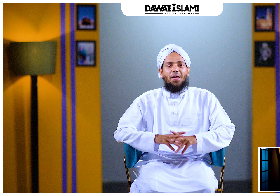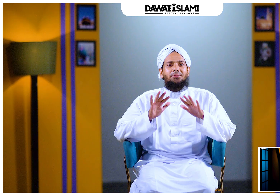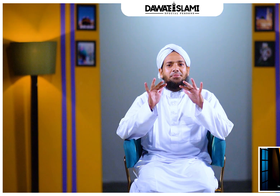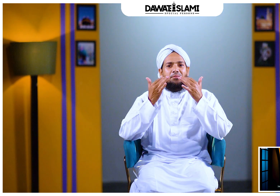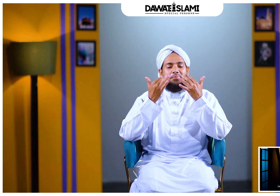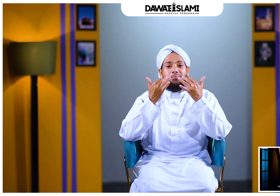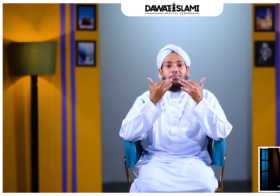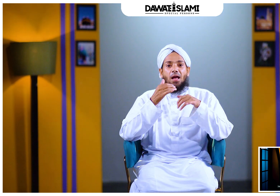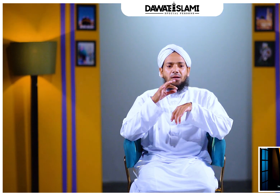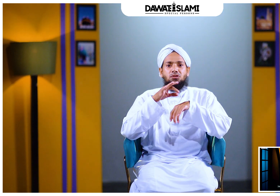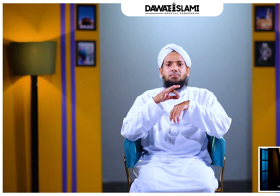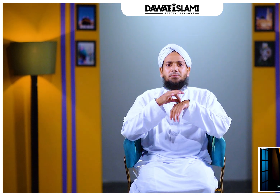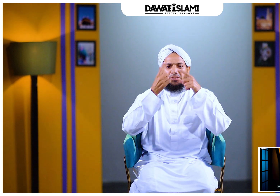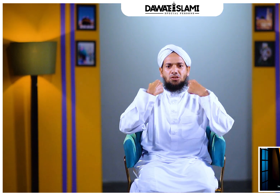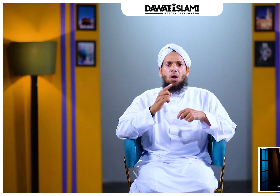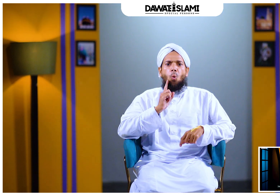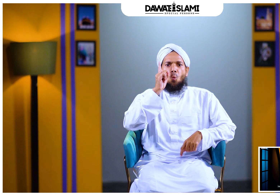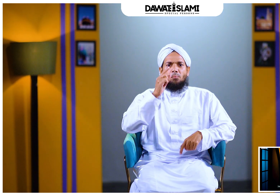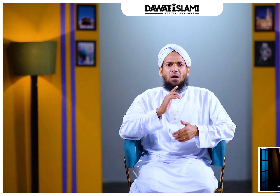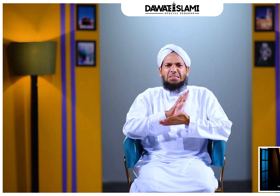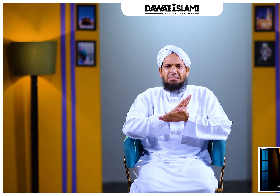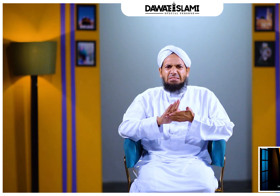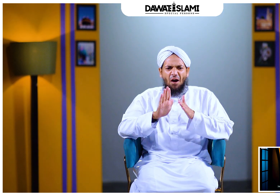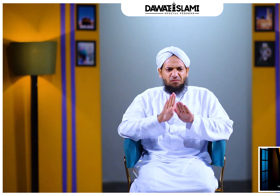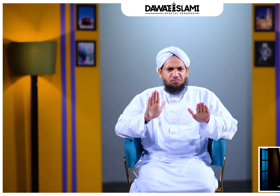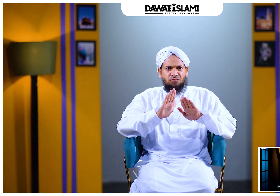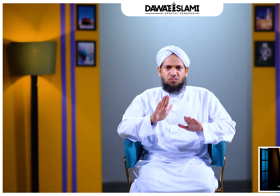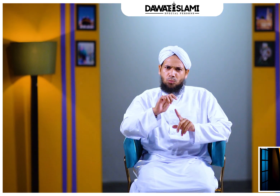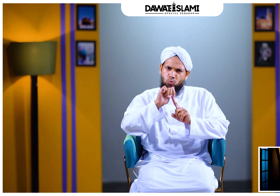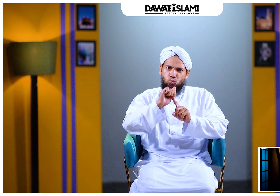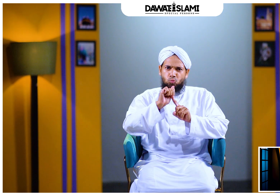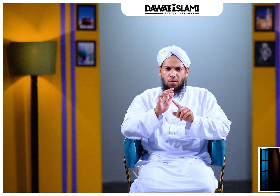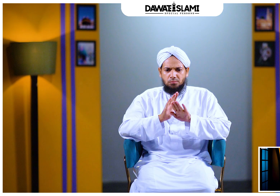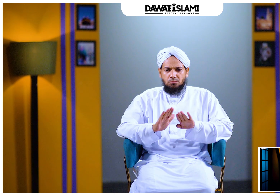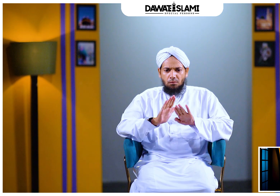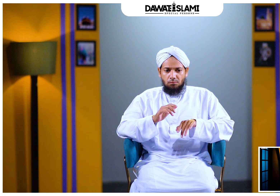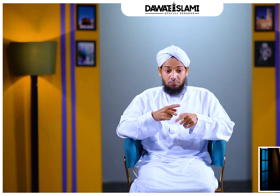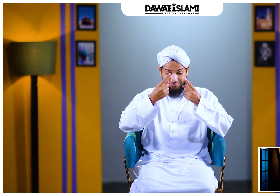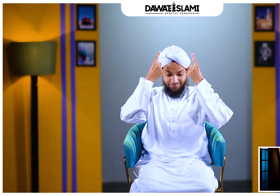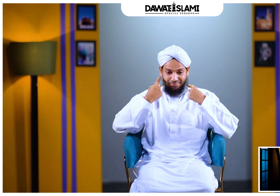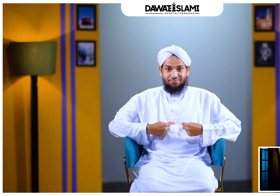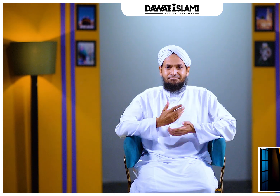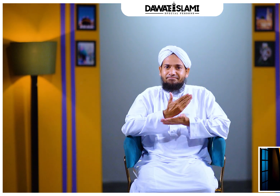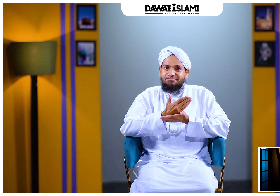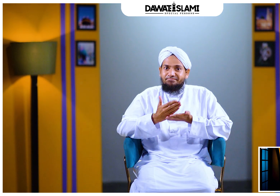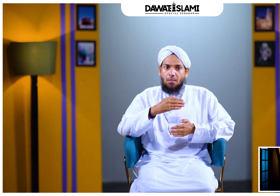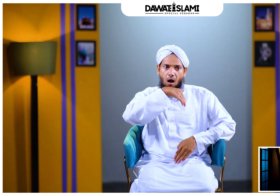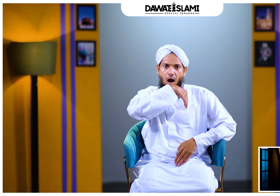ویوئرز انسان کے زندگی میں صفائی ستھرائی کی بہت اہمیت ہے صفائی ستھرائی جہاں انسان کے ظاہر کو نکھارتی ہے وہیں اس کے